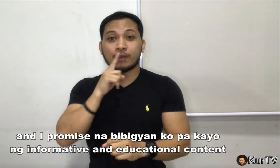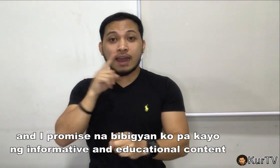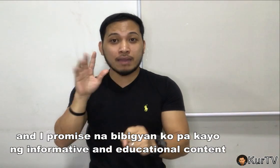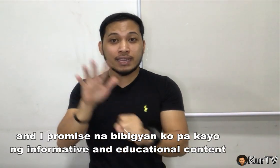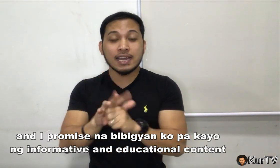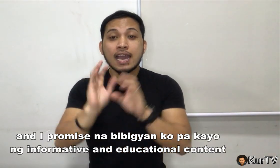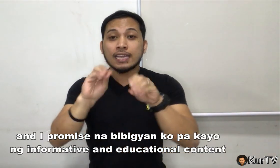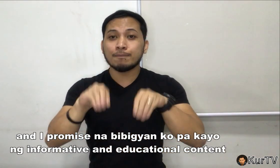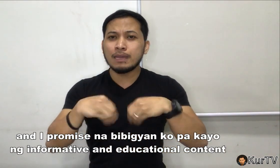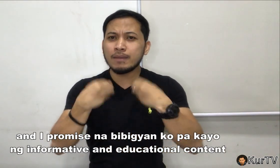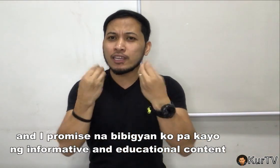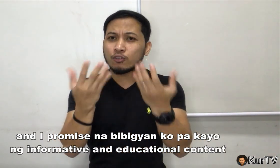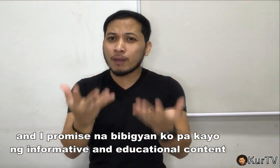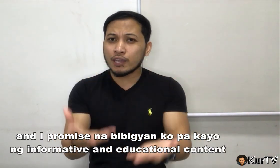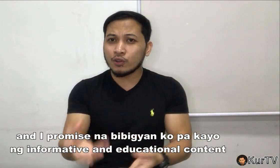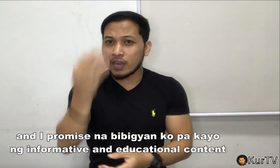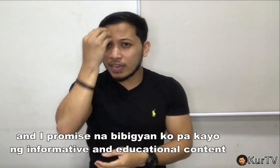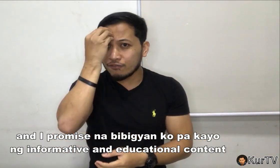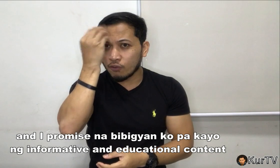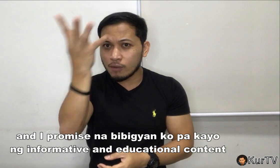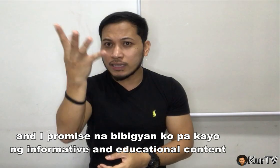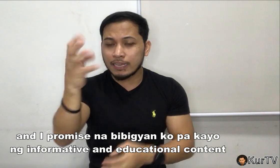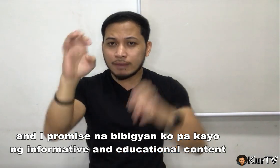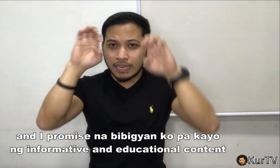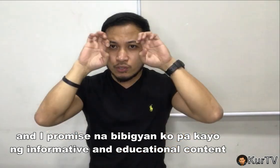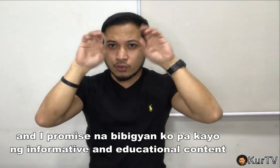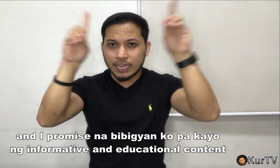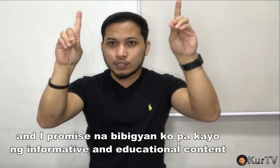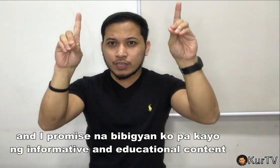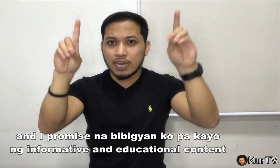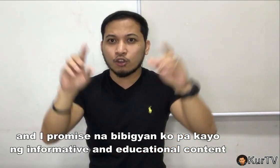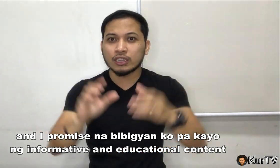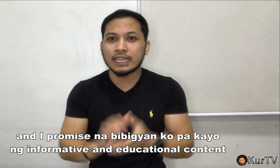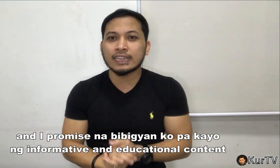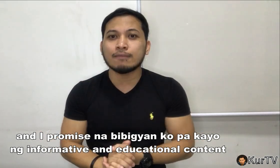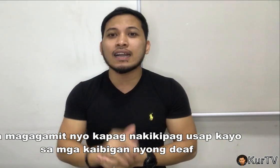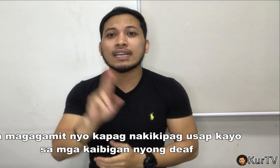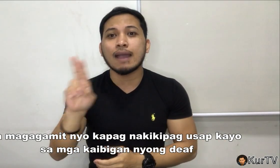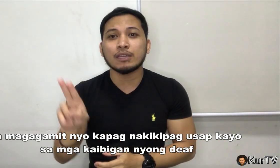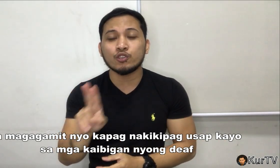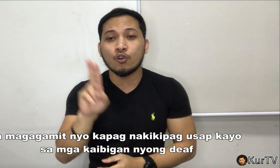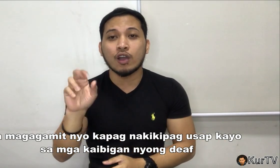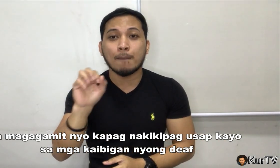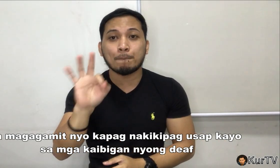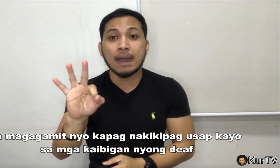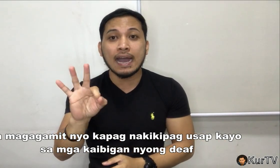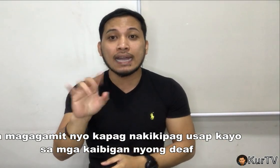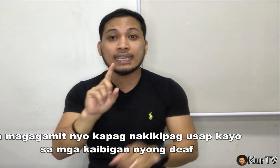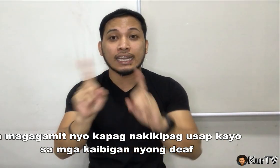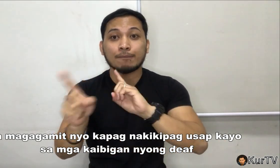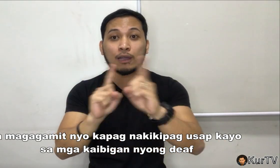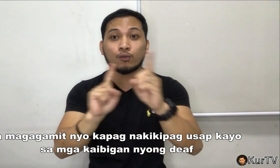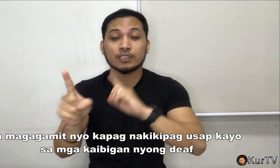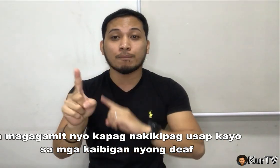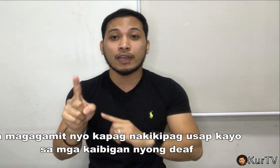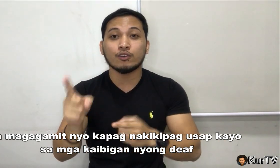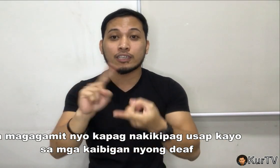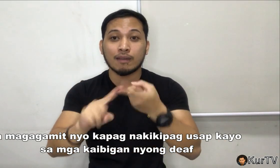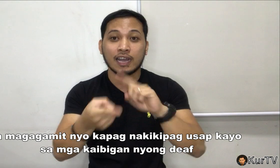promise na pipigyan ko pa kayo ng informative and educational content na magagamit nyo kapag nakikipag-usap kayo sa mga